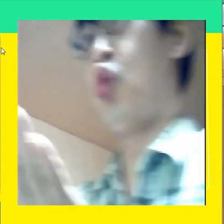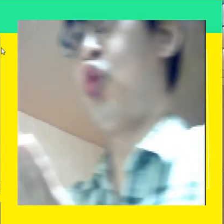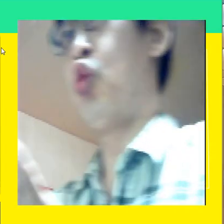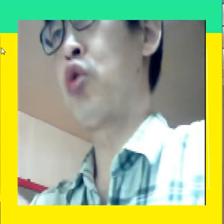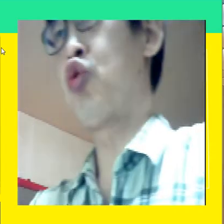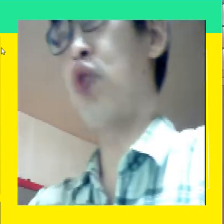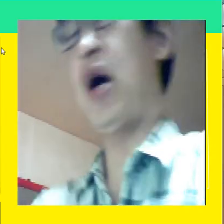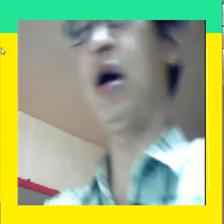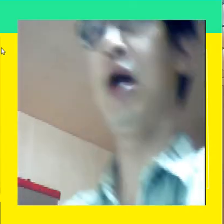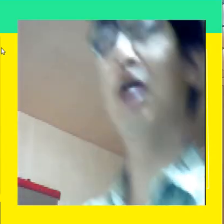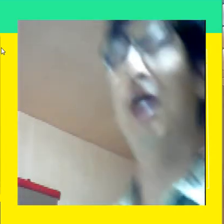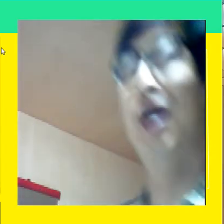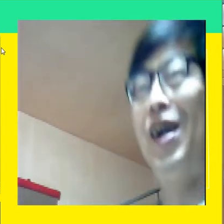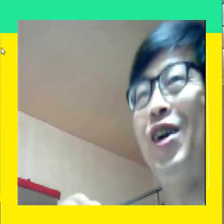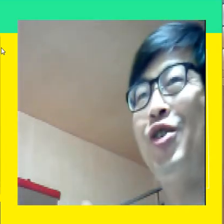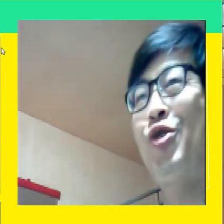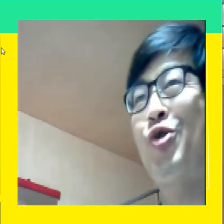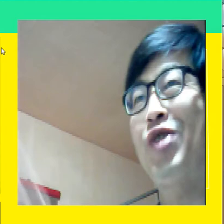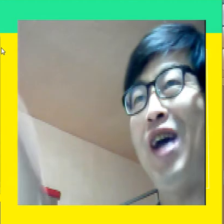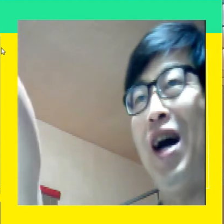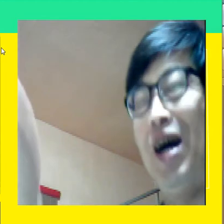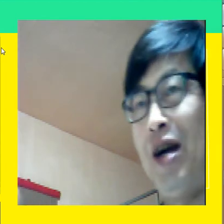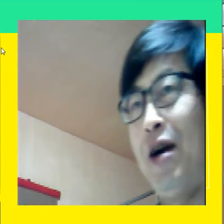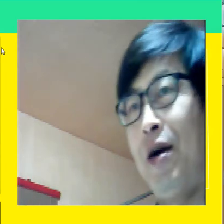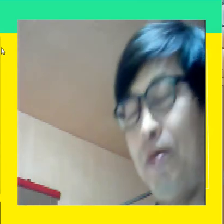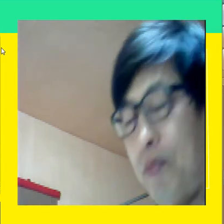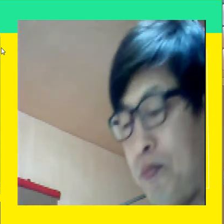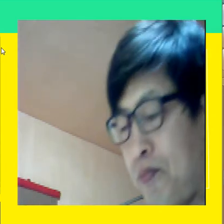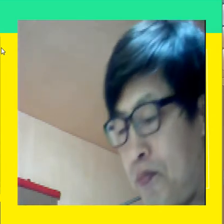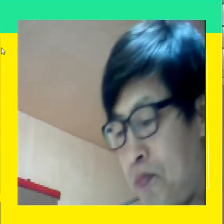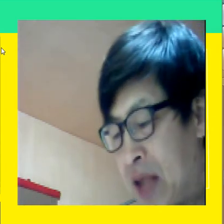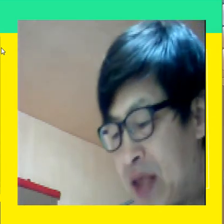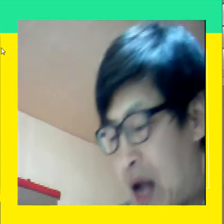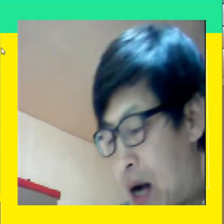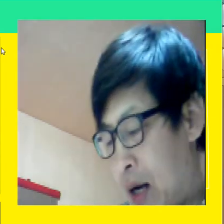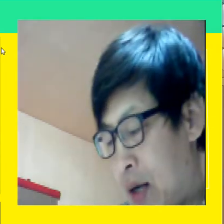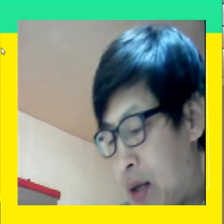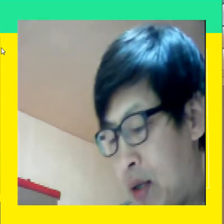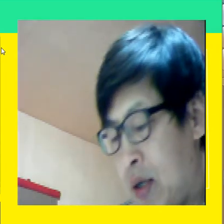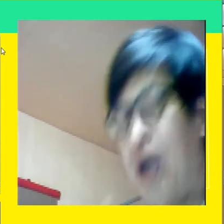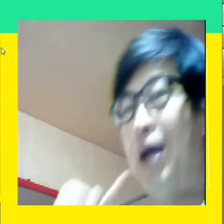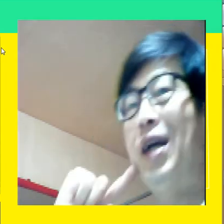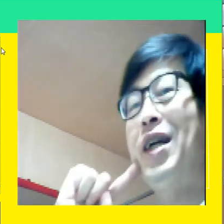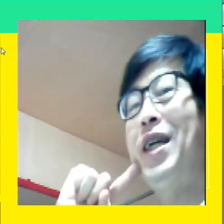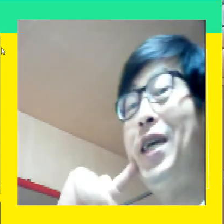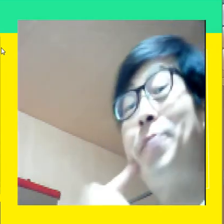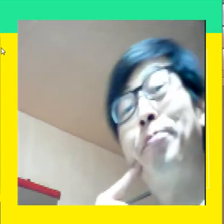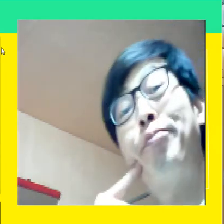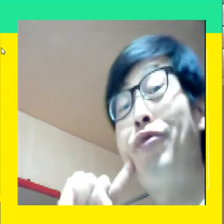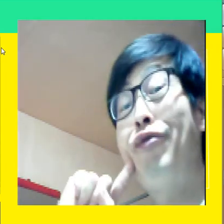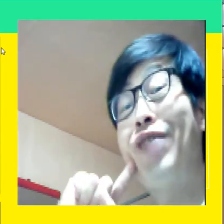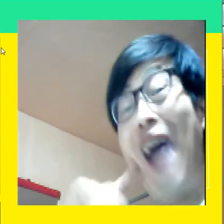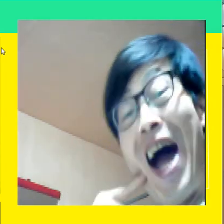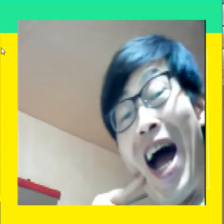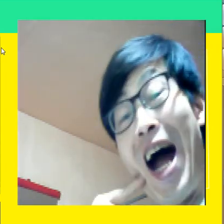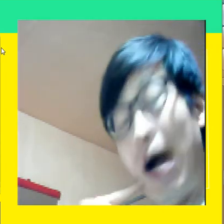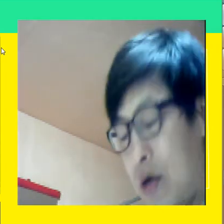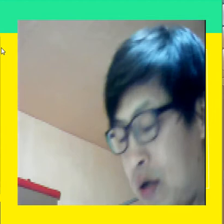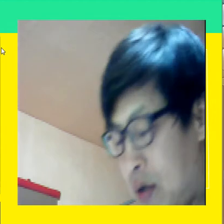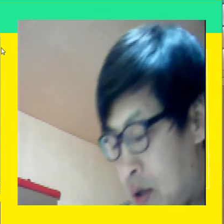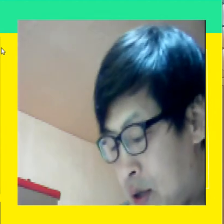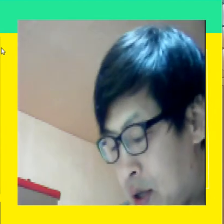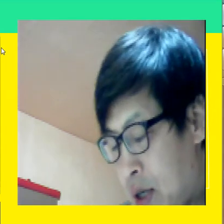주다. 주다. 봤다. 이쁘다.